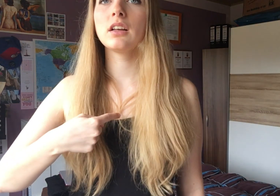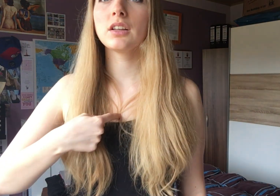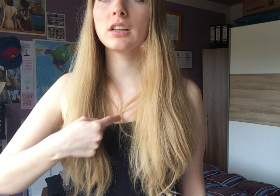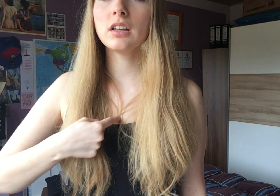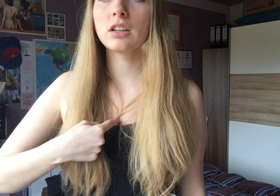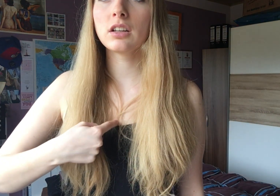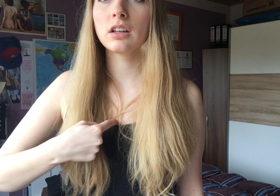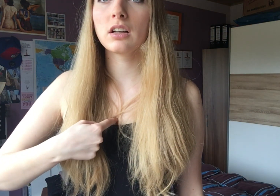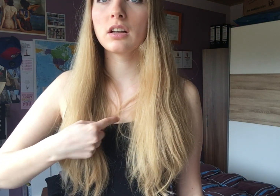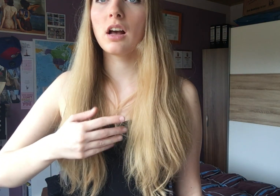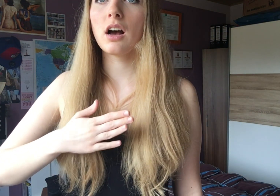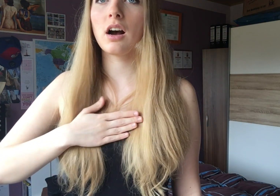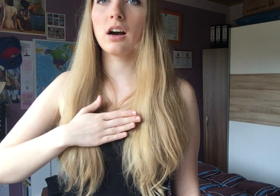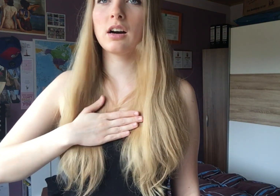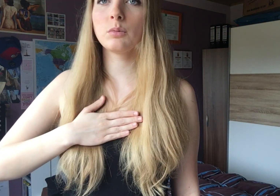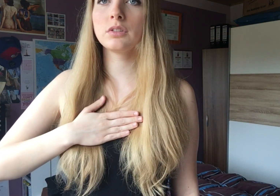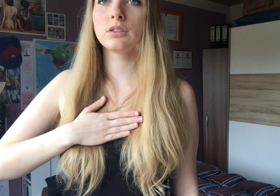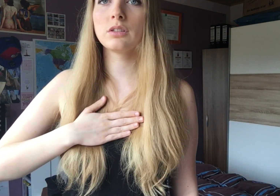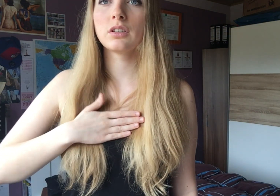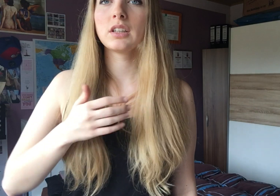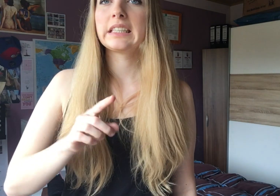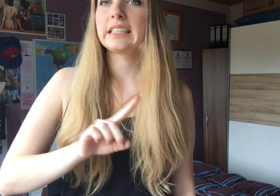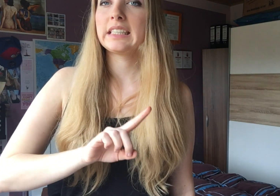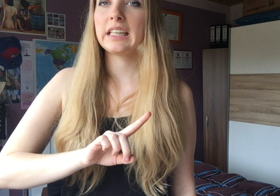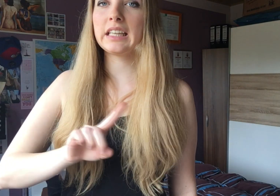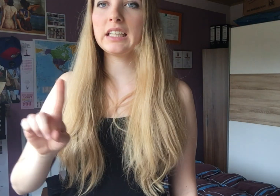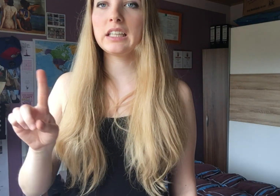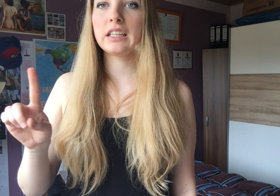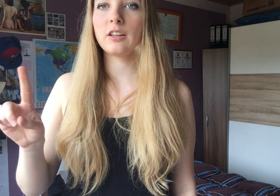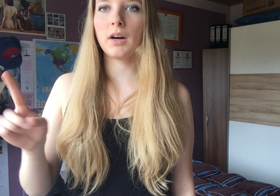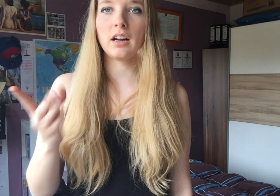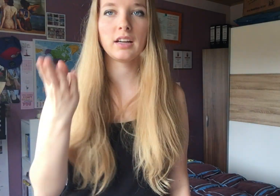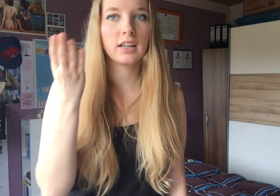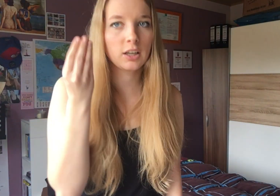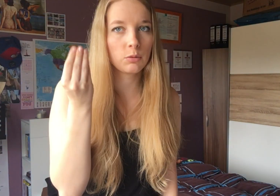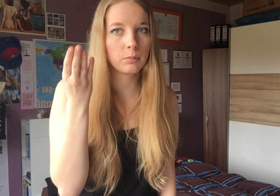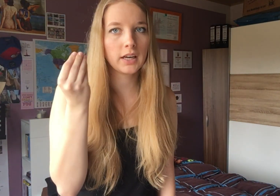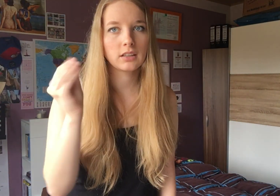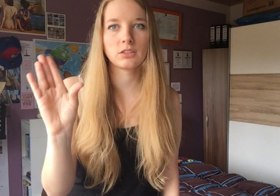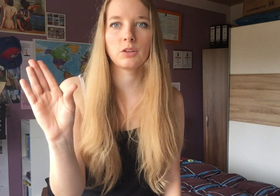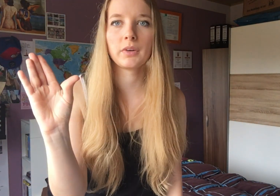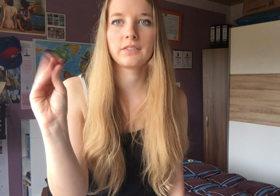ich habe nicht mal gemerkt. Also ich